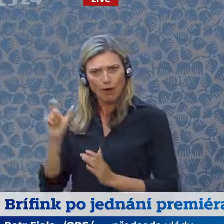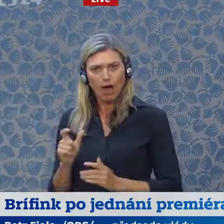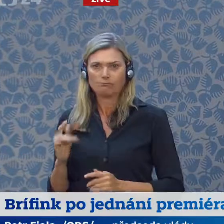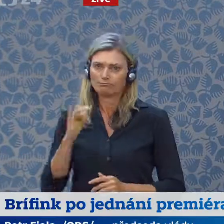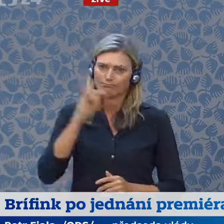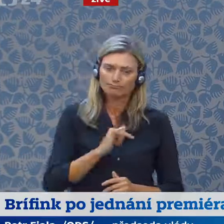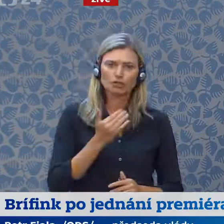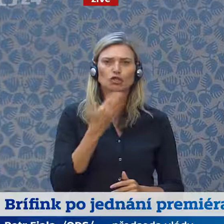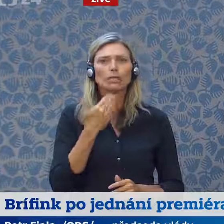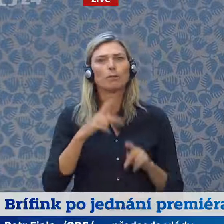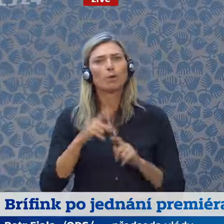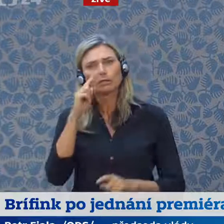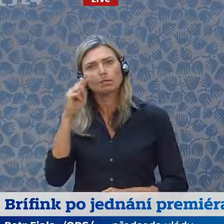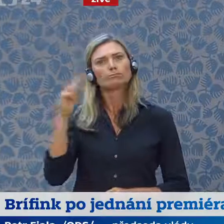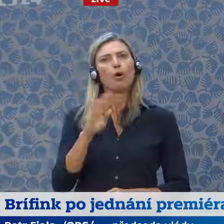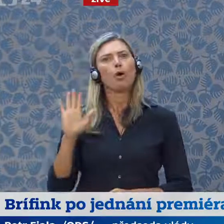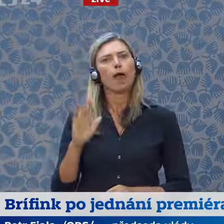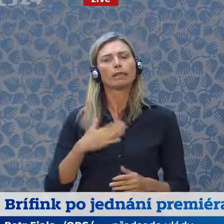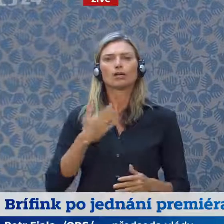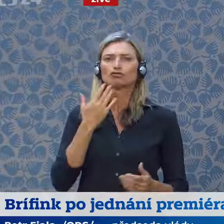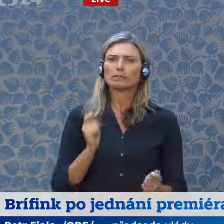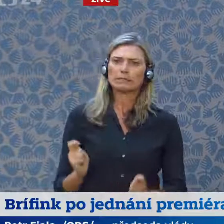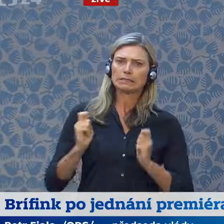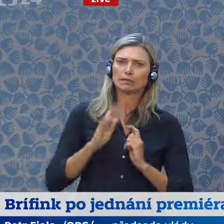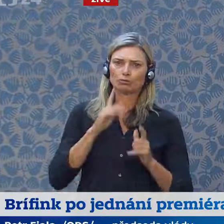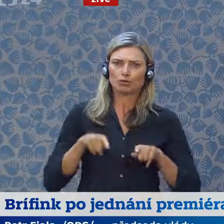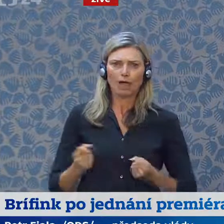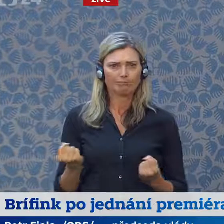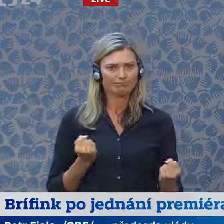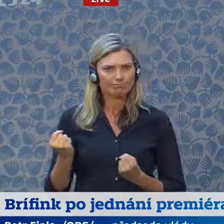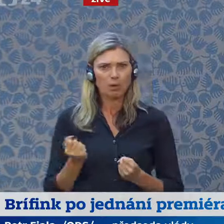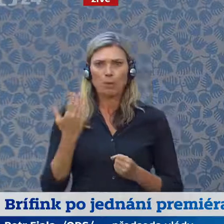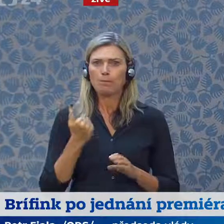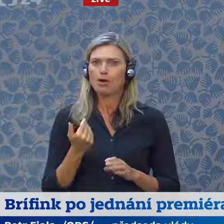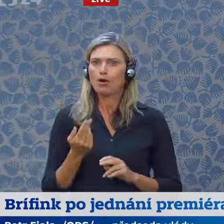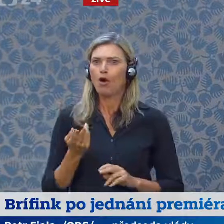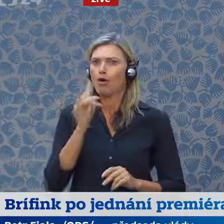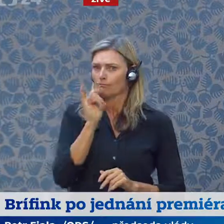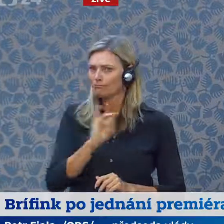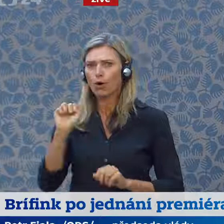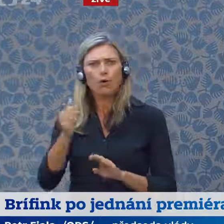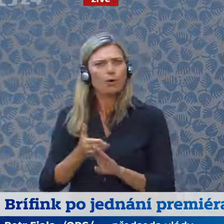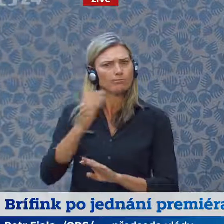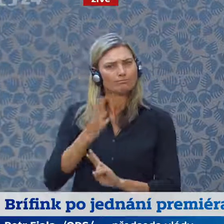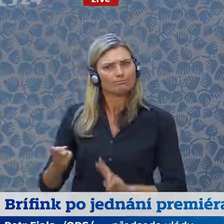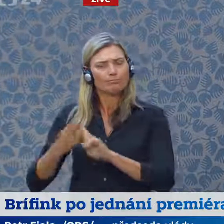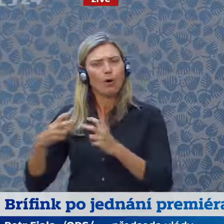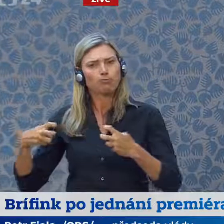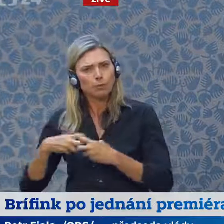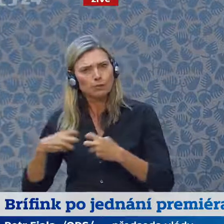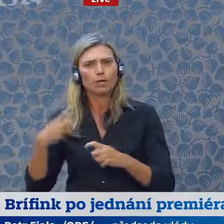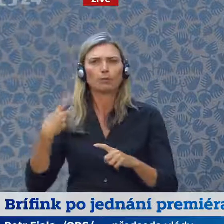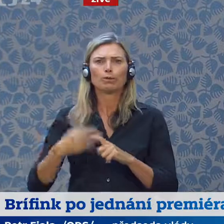České republice, k českému předsednictví. My jsme měli příležitost se setkat jak v Bruselu, tak se opakovaně